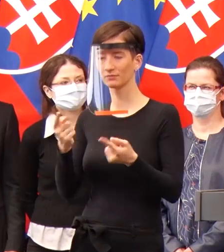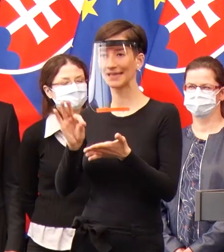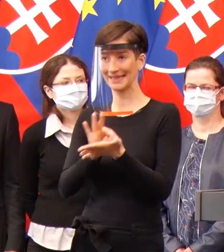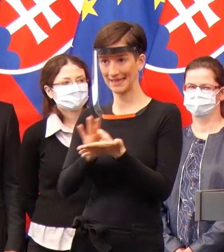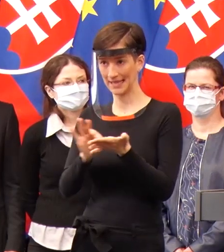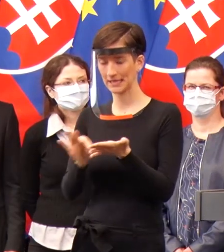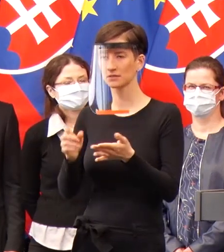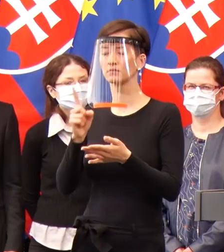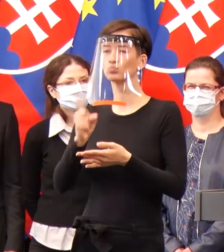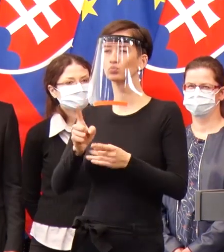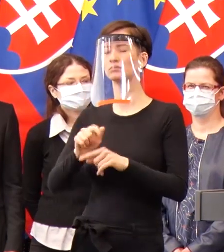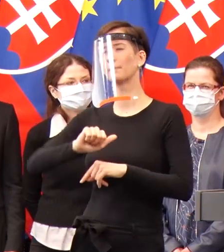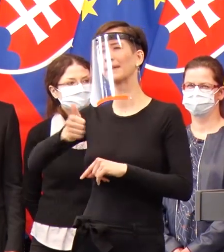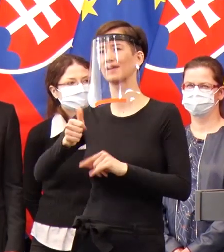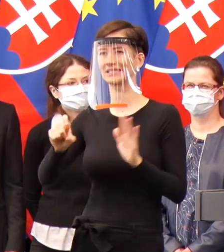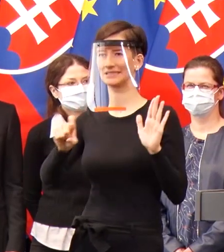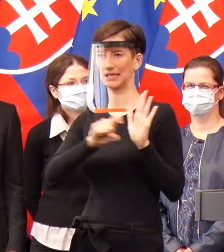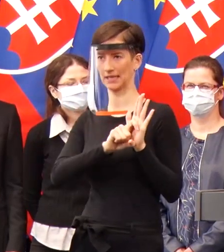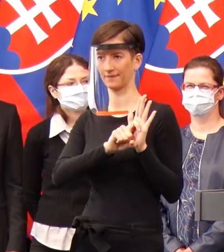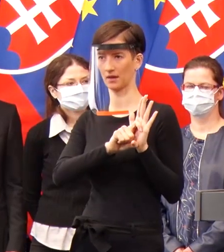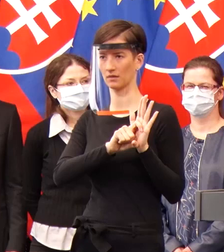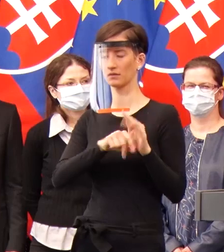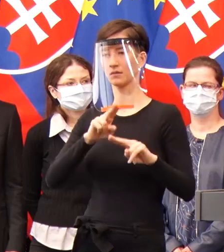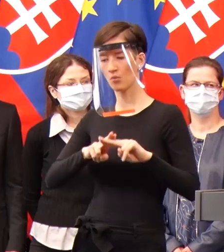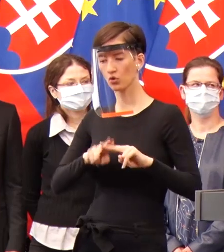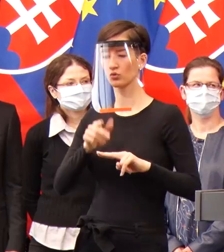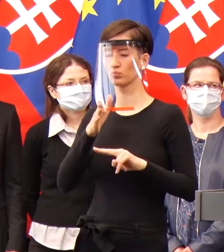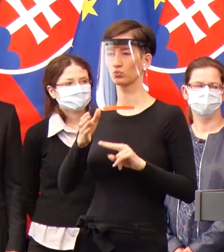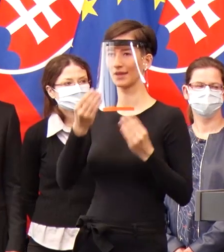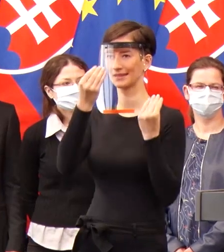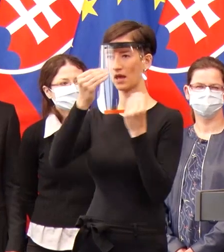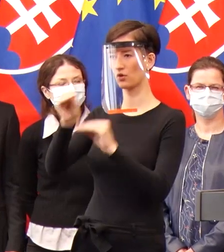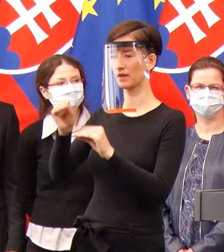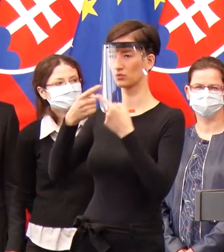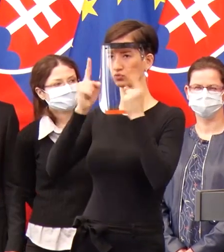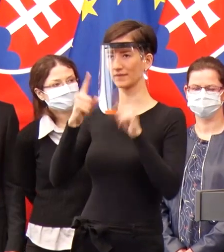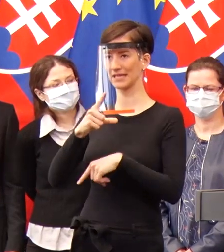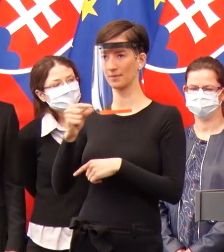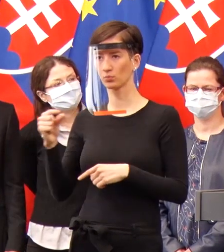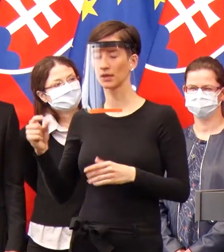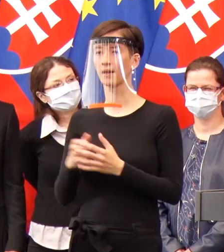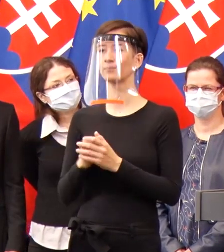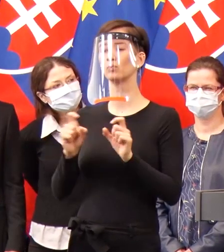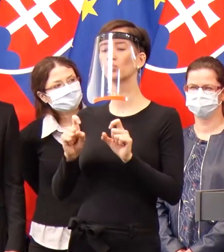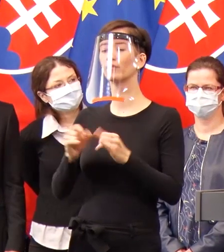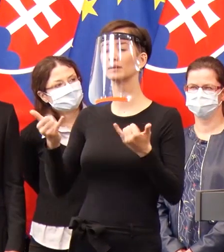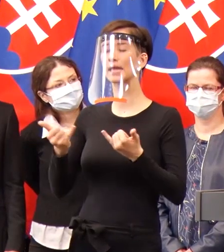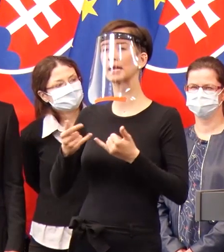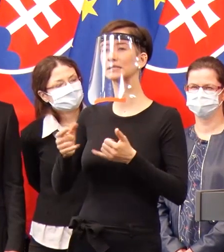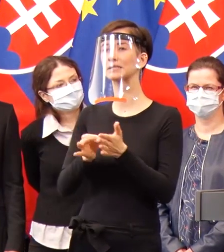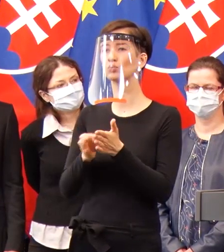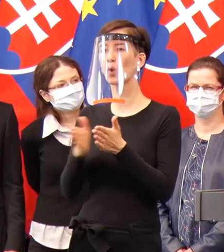certifikácie by sme radi ponúkli ako dar Slovenskej republike, pretože dnes štátne laboratória